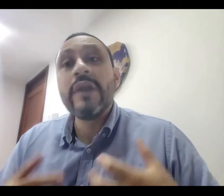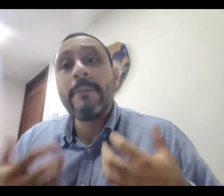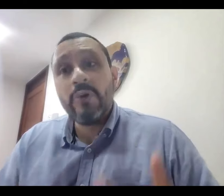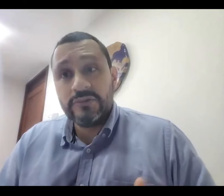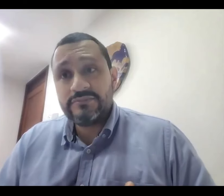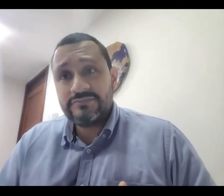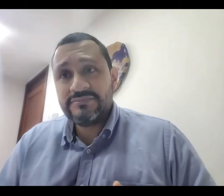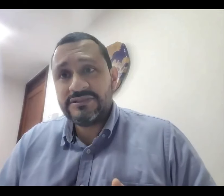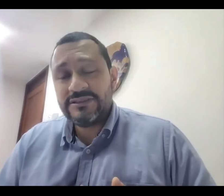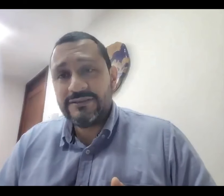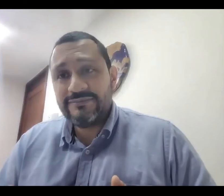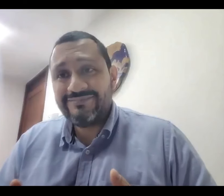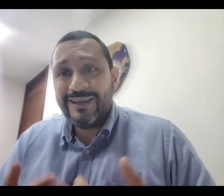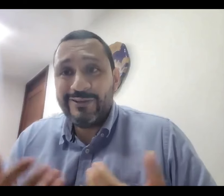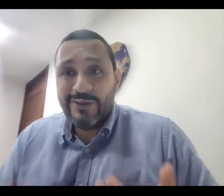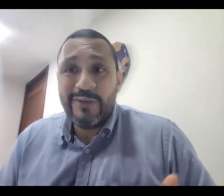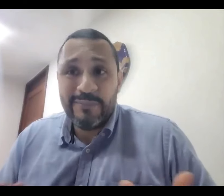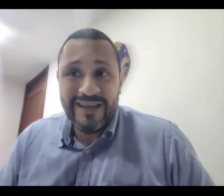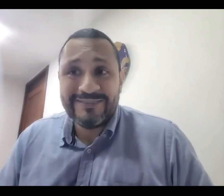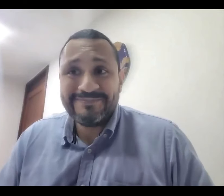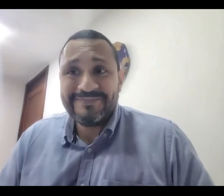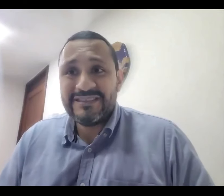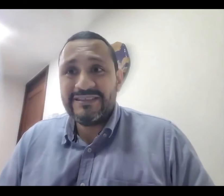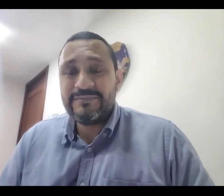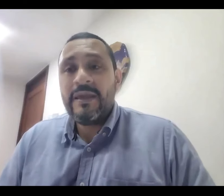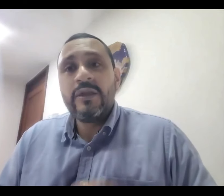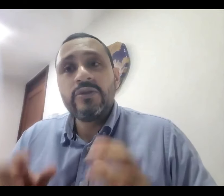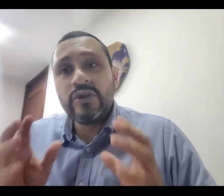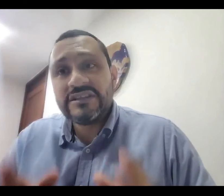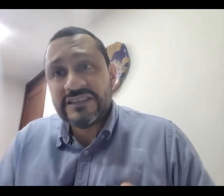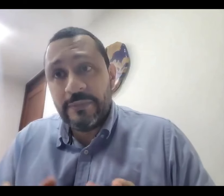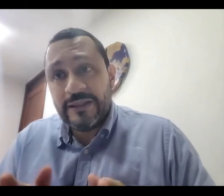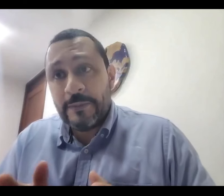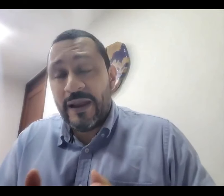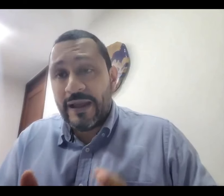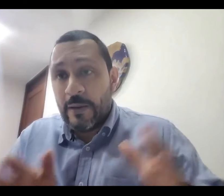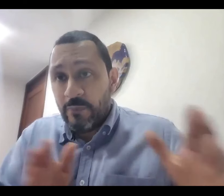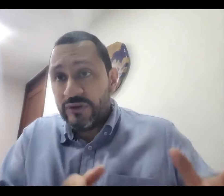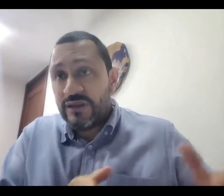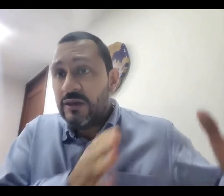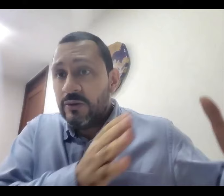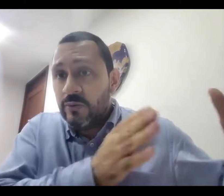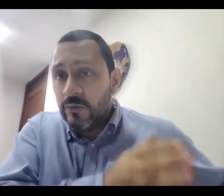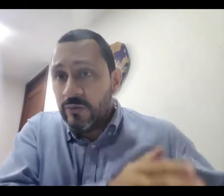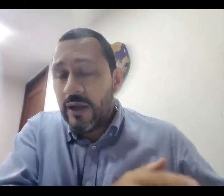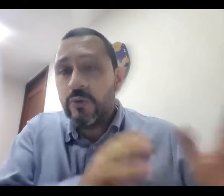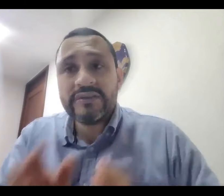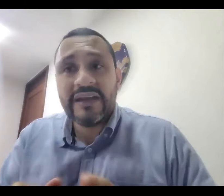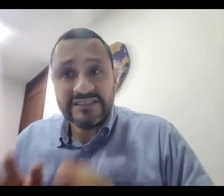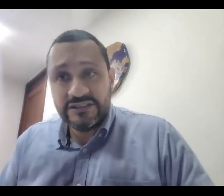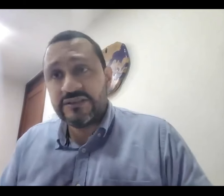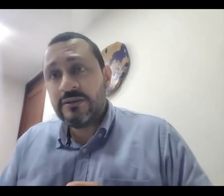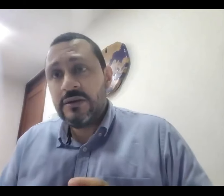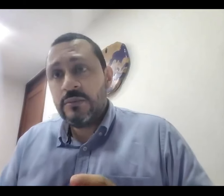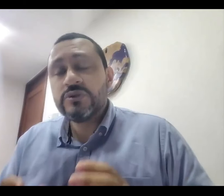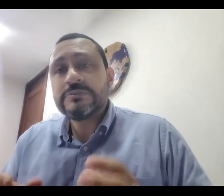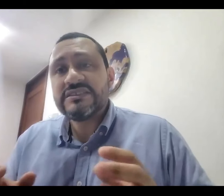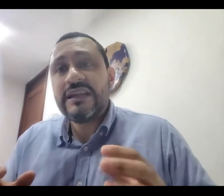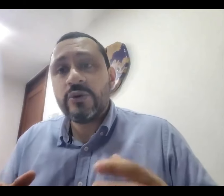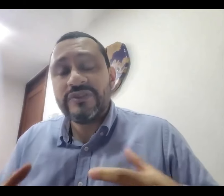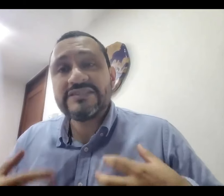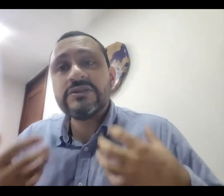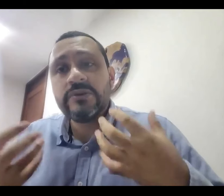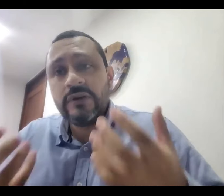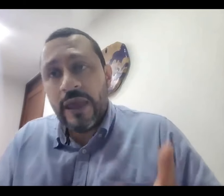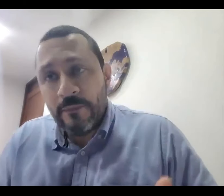un apoyo de índole familiar no necesariamente para que apoye una u otra decisión muchas